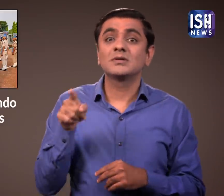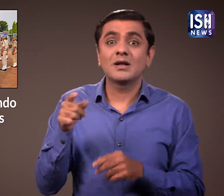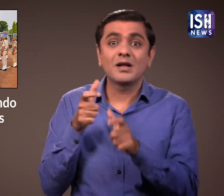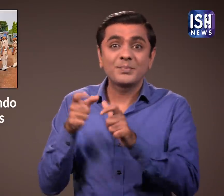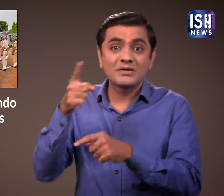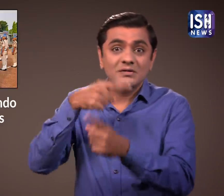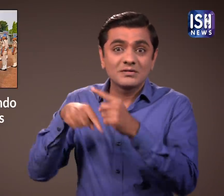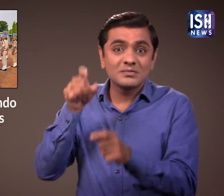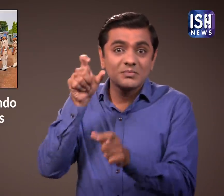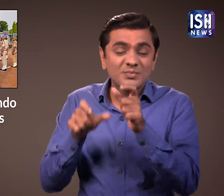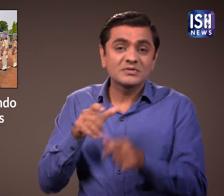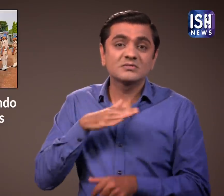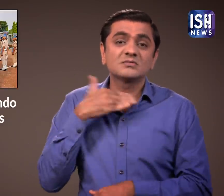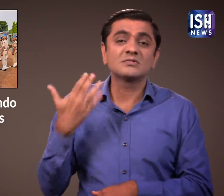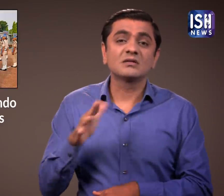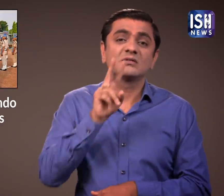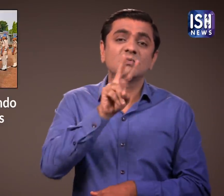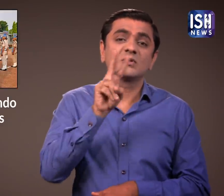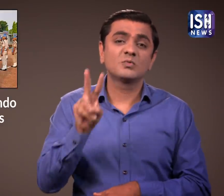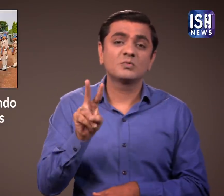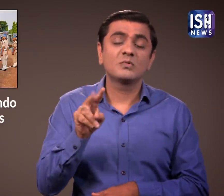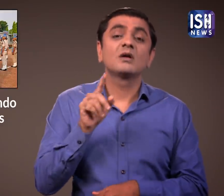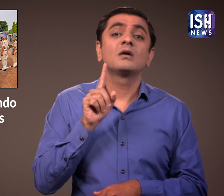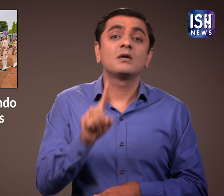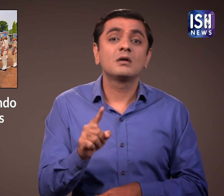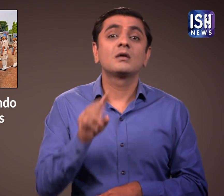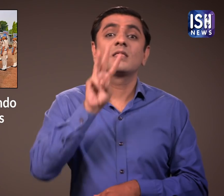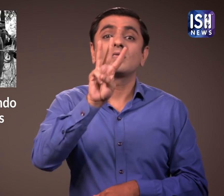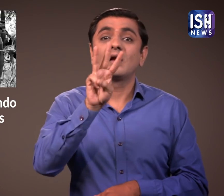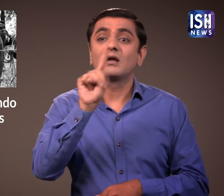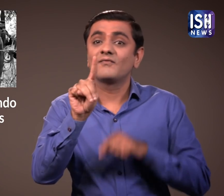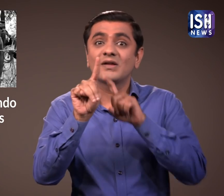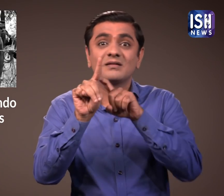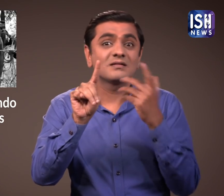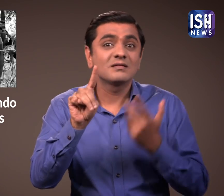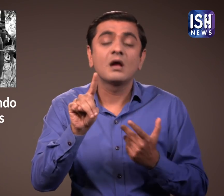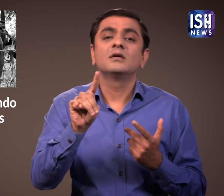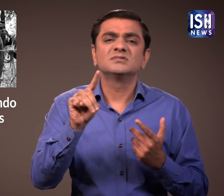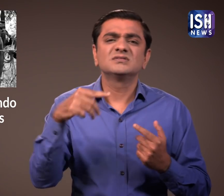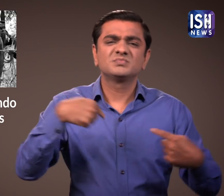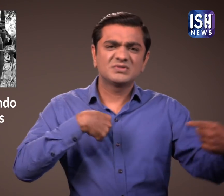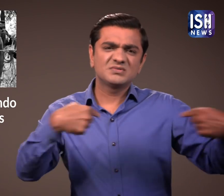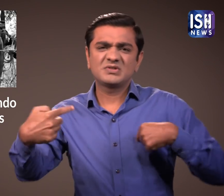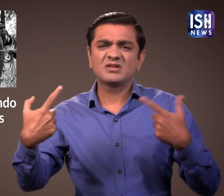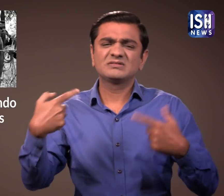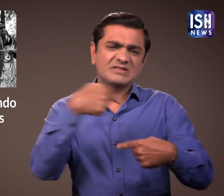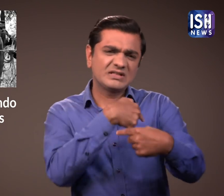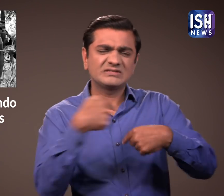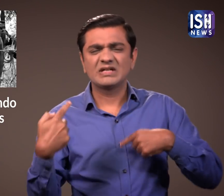आतम की मुद्भेड में 22 जवानों ने अपनी जान गवाई और 31 जवान घायल हो गए